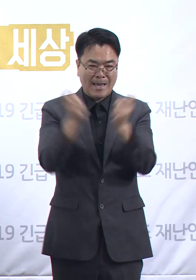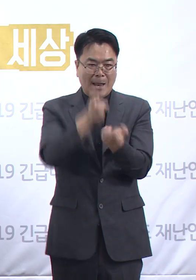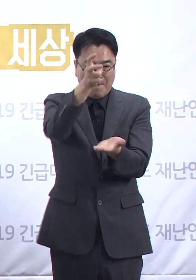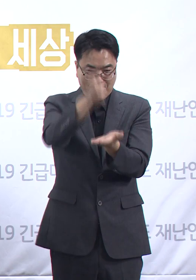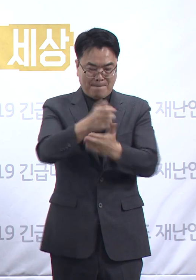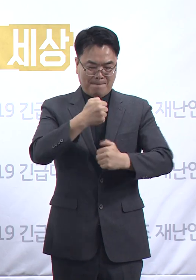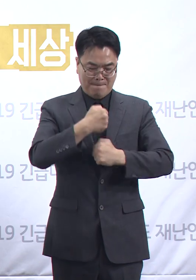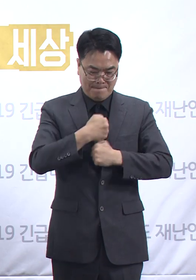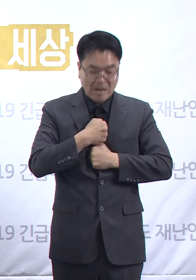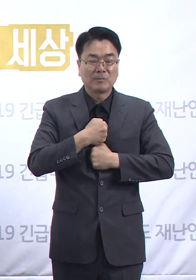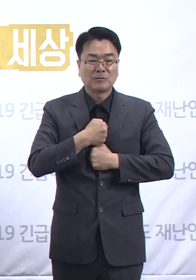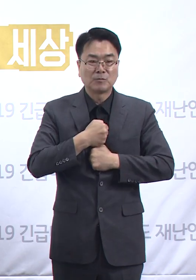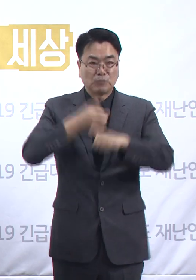당부드립니다. 감사합니다.